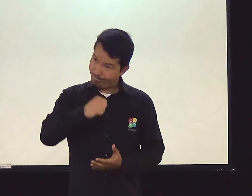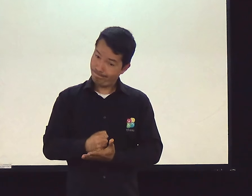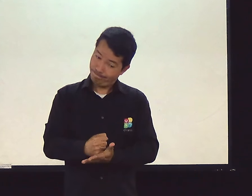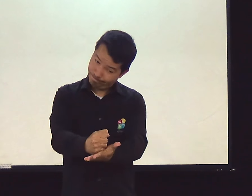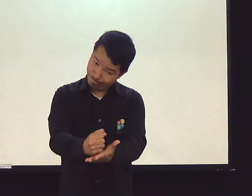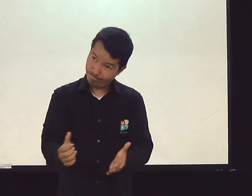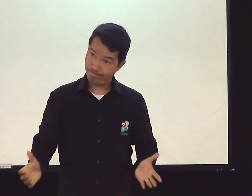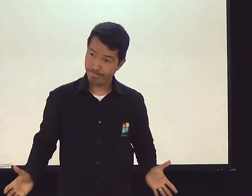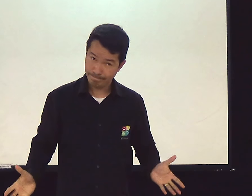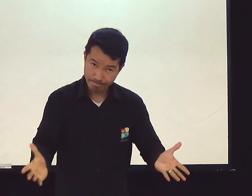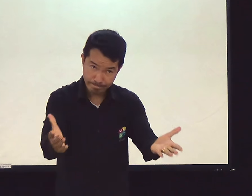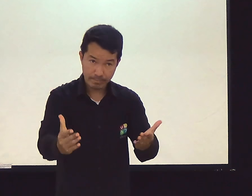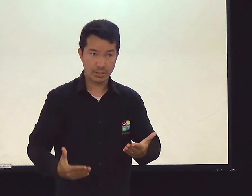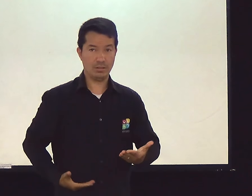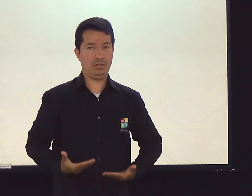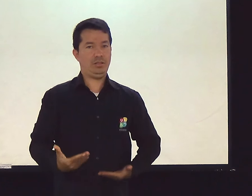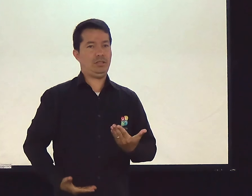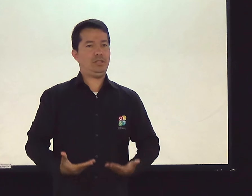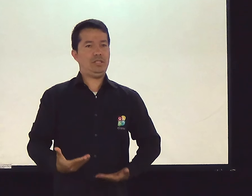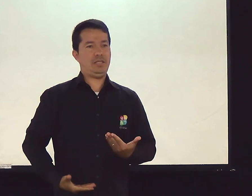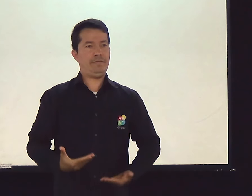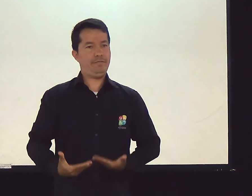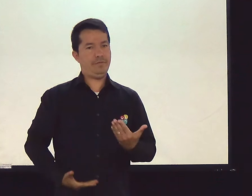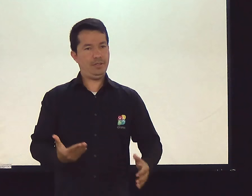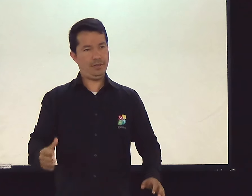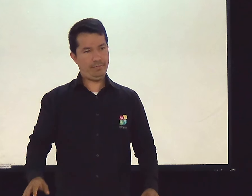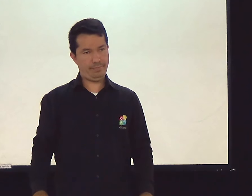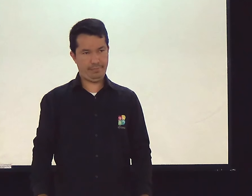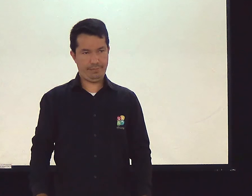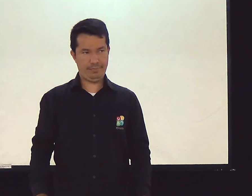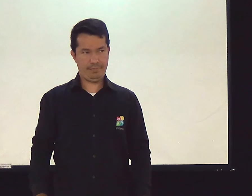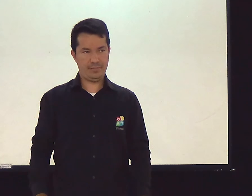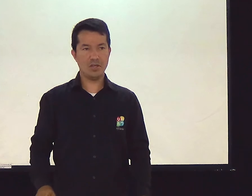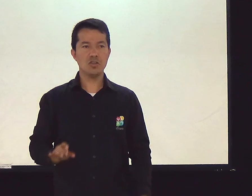Precisa aprender? Vai aprender? Ué? Vai servir?